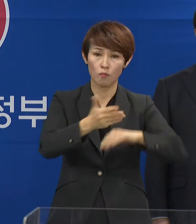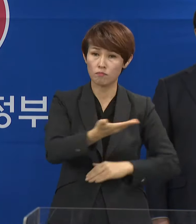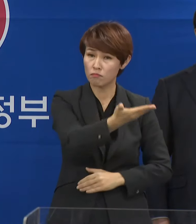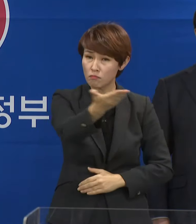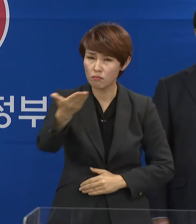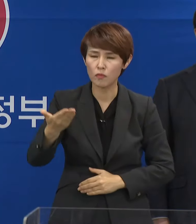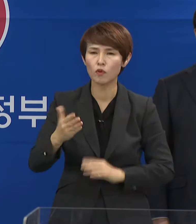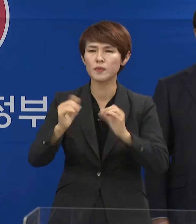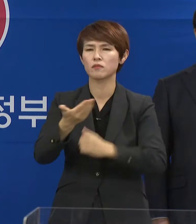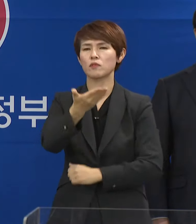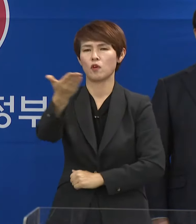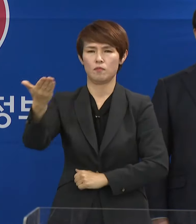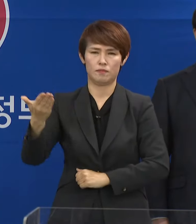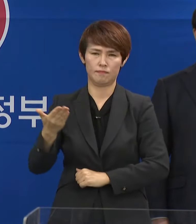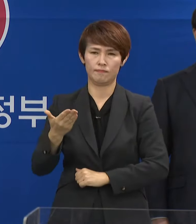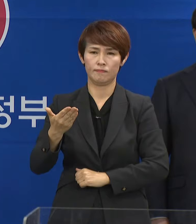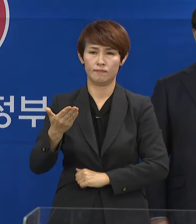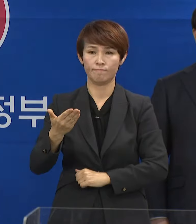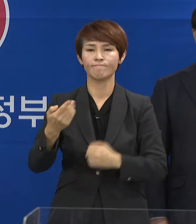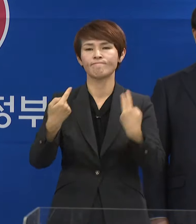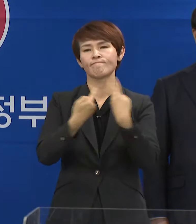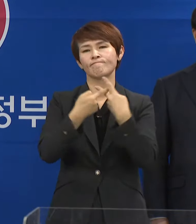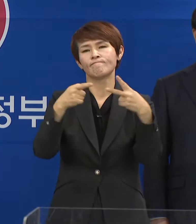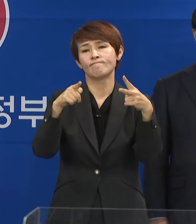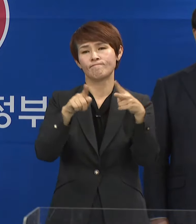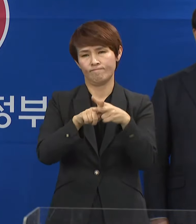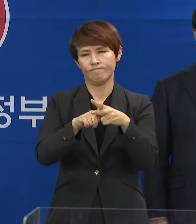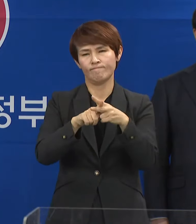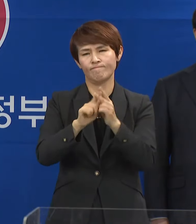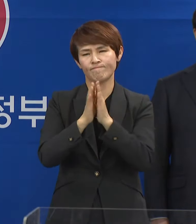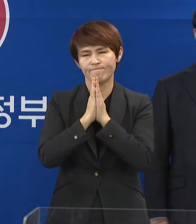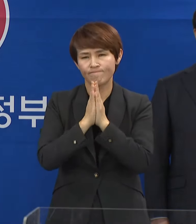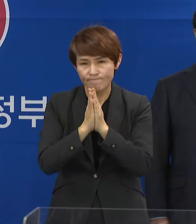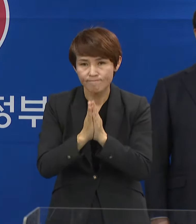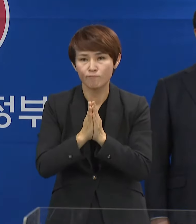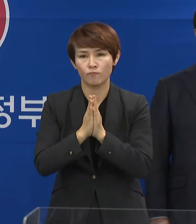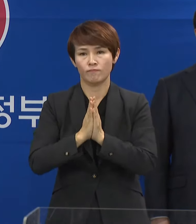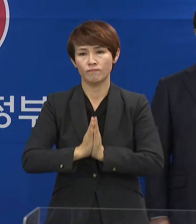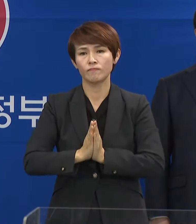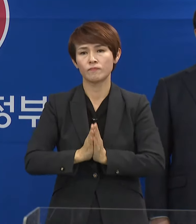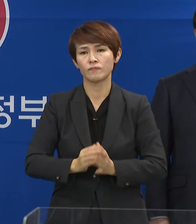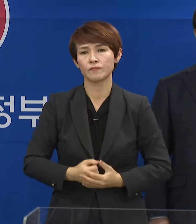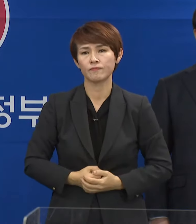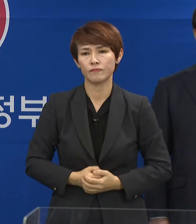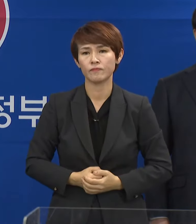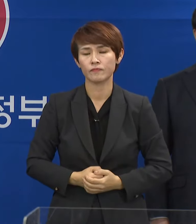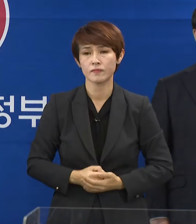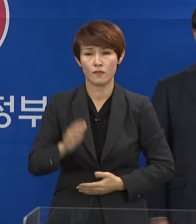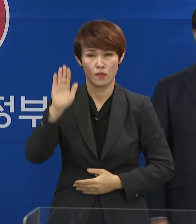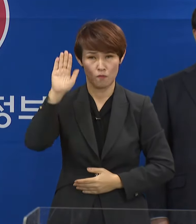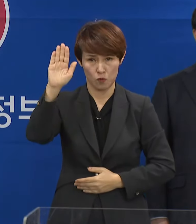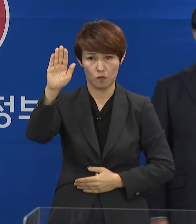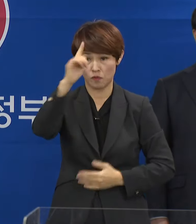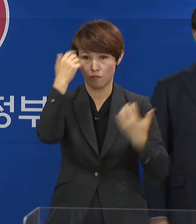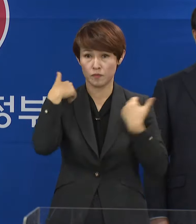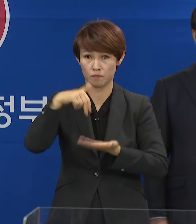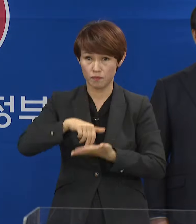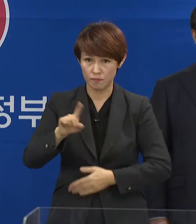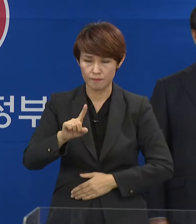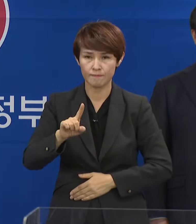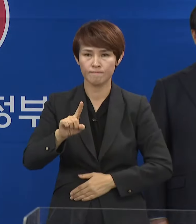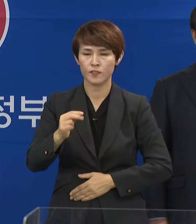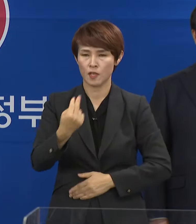그리고 국민 여러분께서 이해해 주시기를 간곡히 요청드립니다. 앞으로 정부는